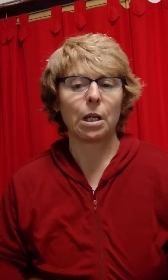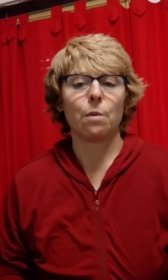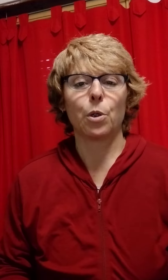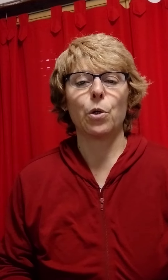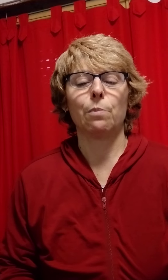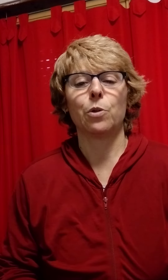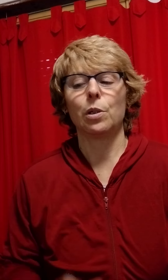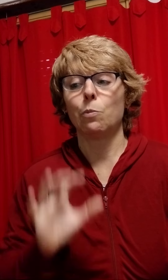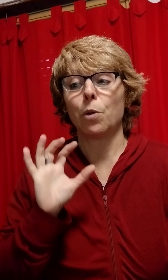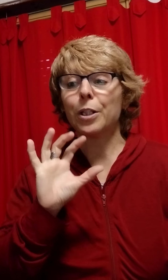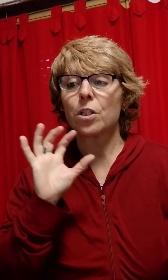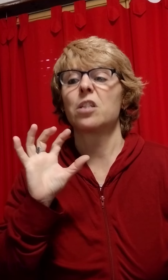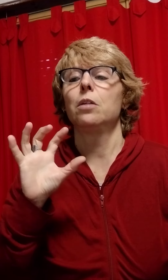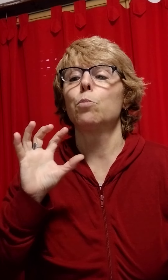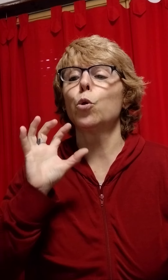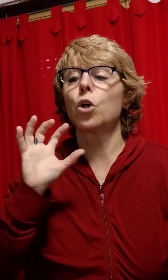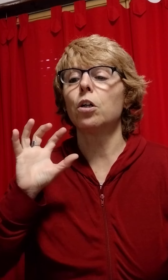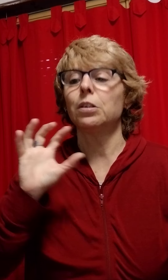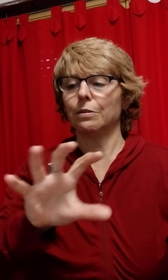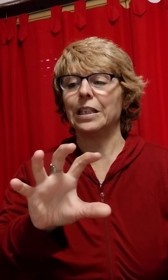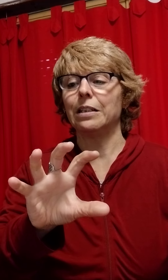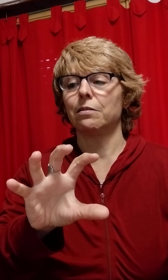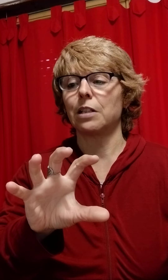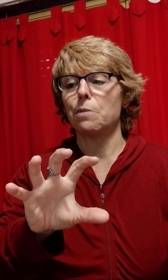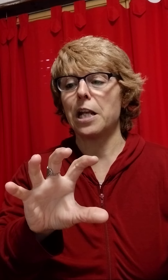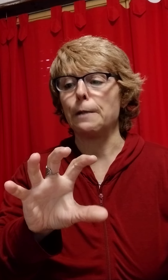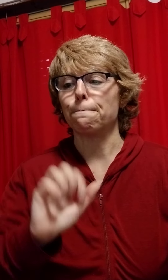Pero bueno, el movimiento es así, brusco y termina ahí.